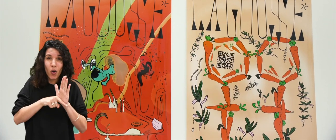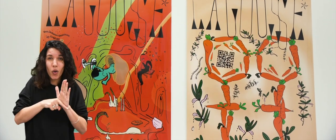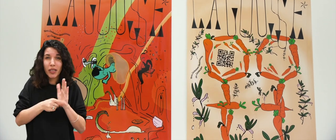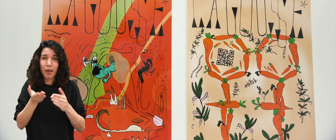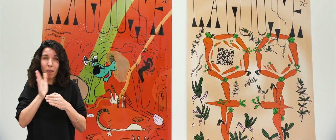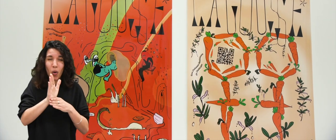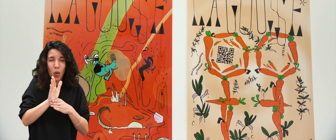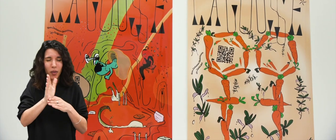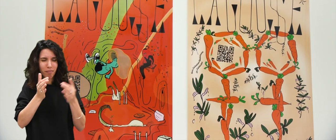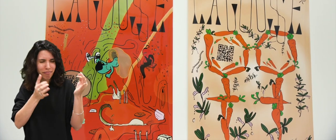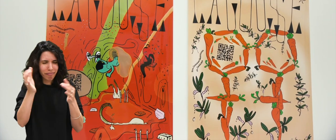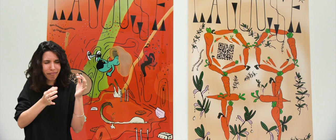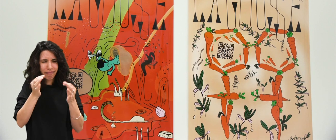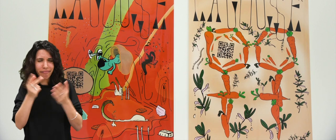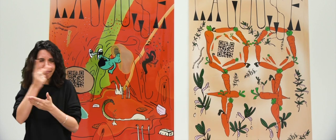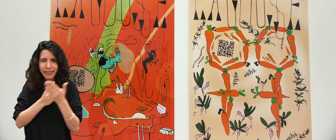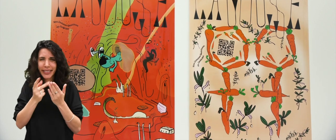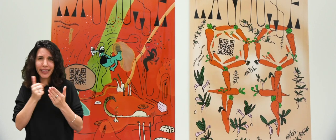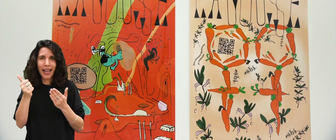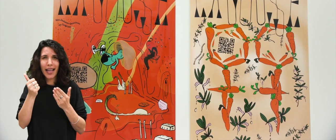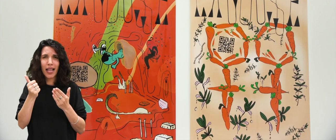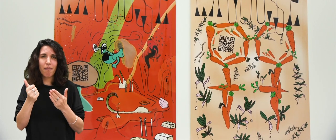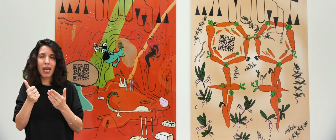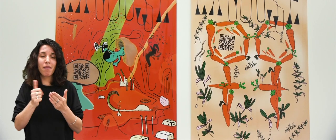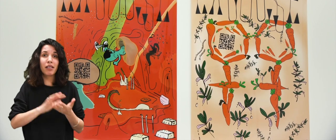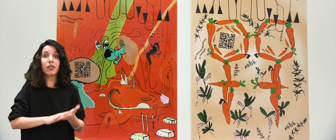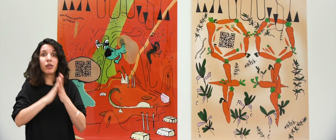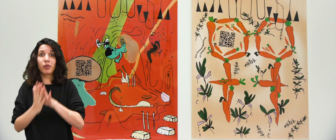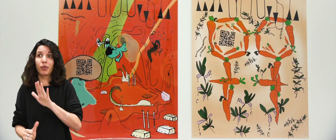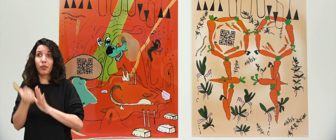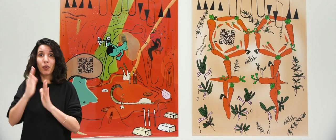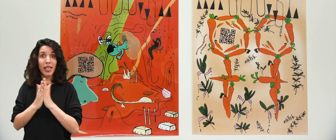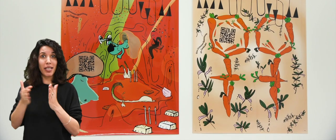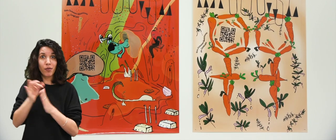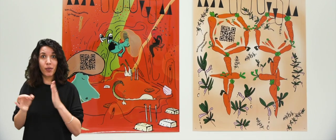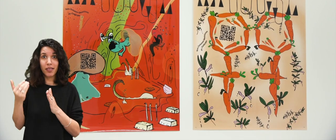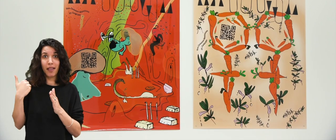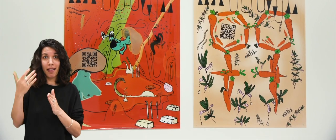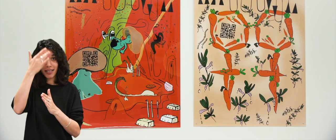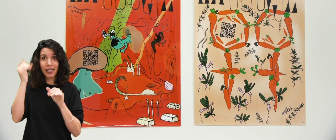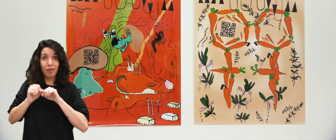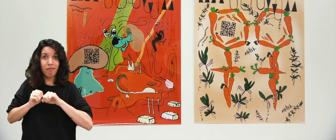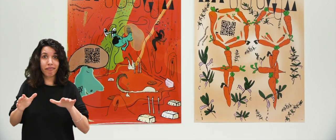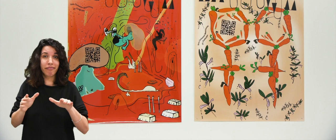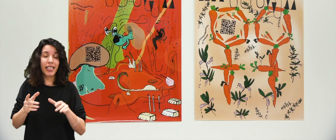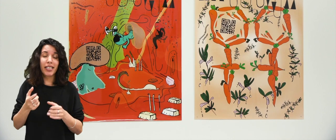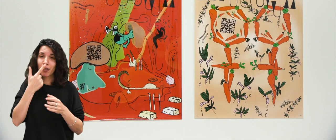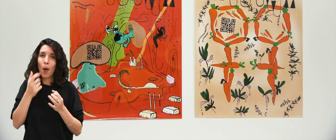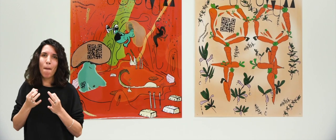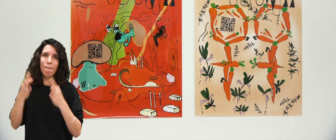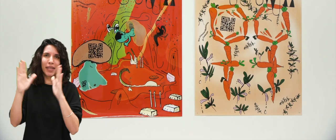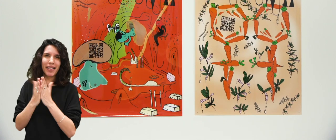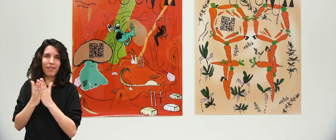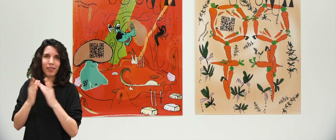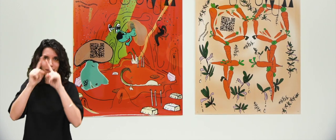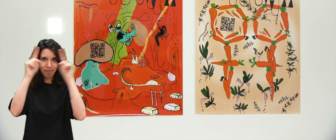composée, mise en page et dessinée par leurs soins, qui compose leur premier ouvrage de cuisine, qui est paru cet été, et qui s'inspire notamment du cookbook de